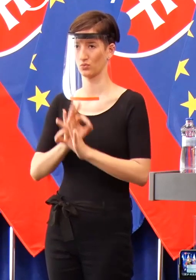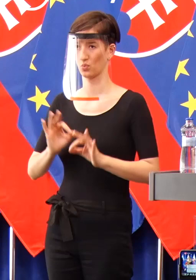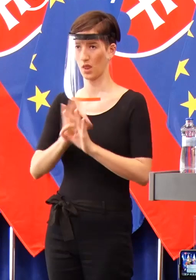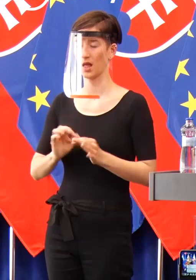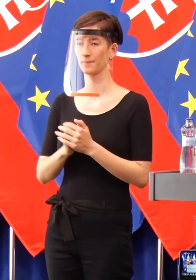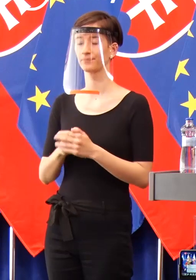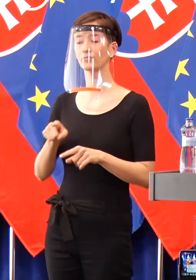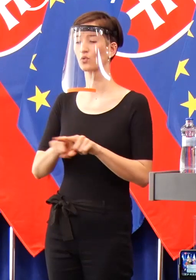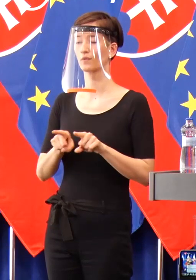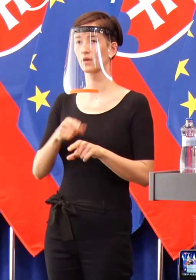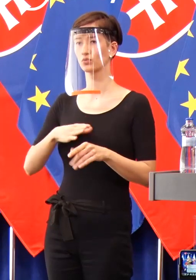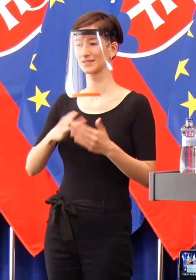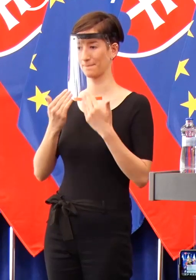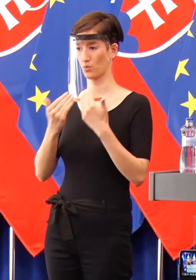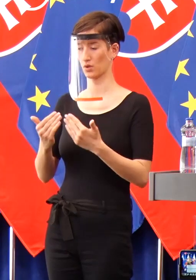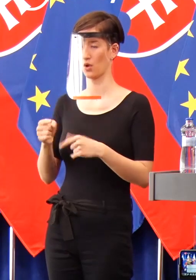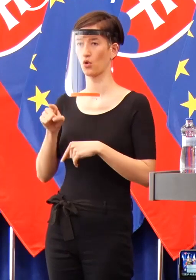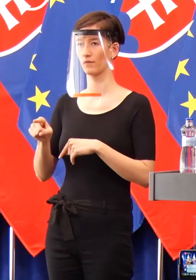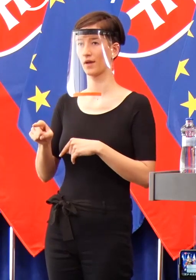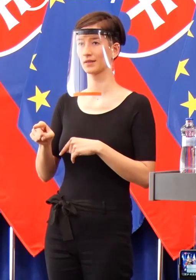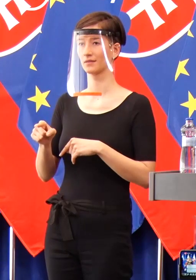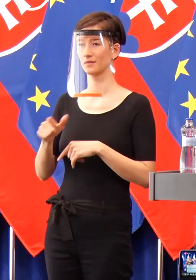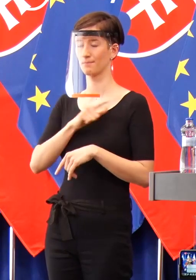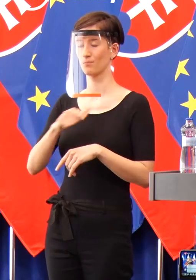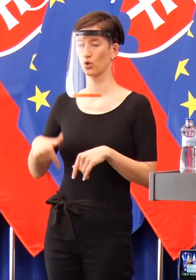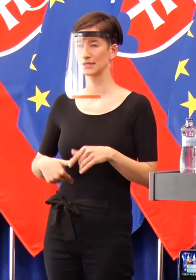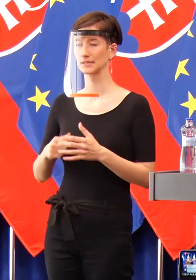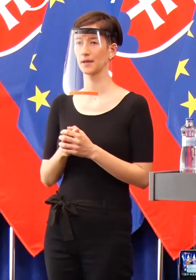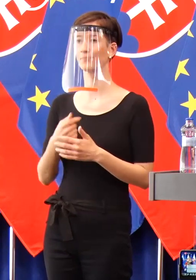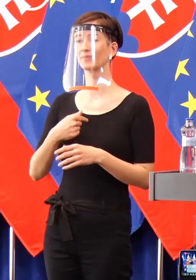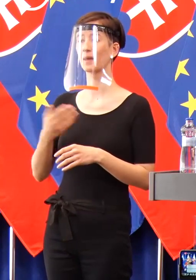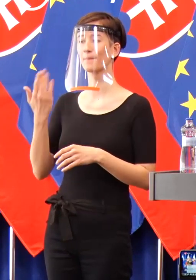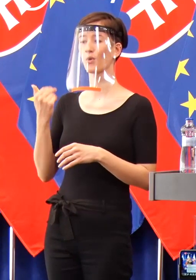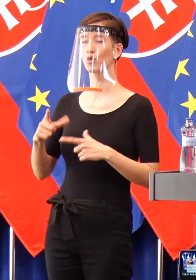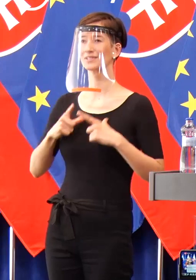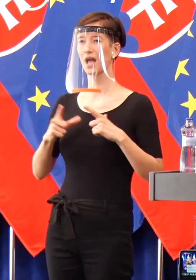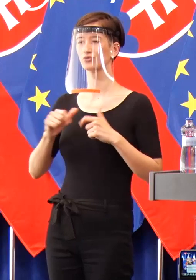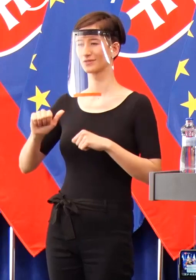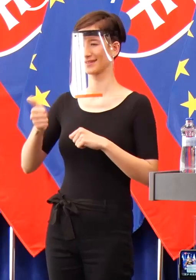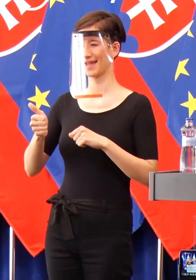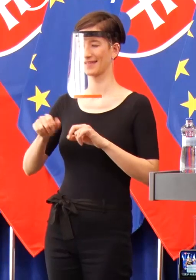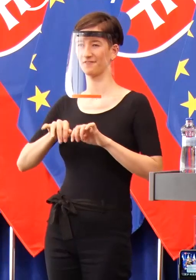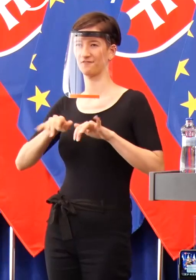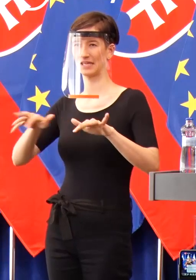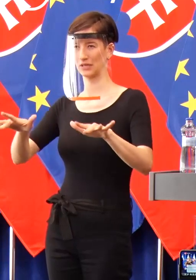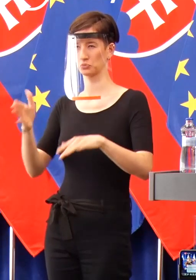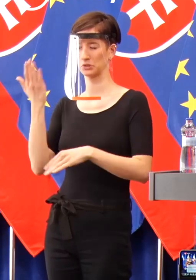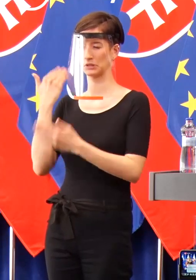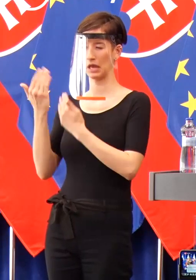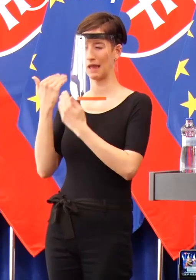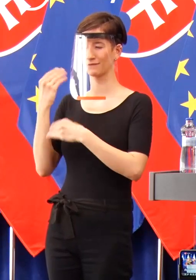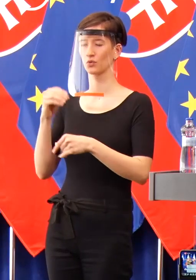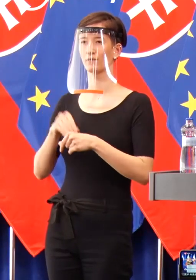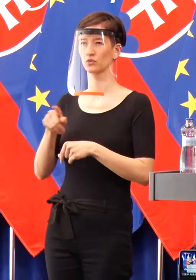chcem poďakovať. Zažil som epidémiu, kde 90 % úspechu ozaj odviedla občianských aktivistí,